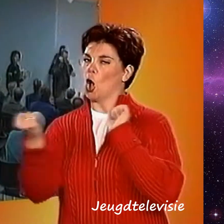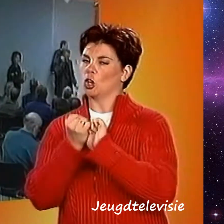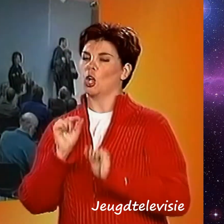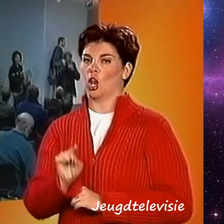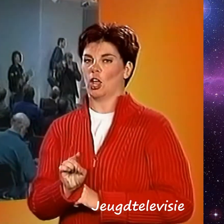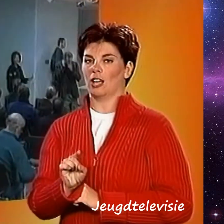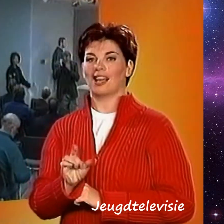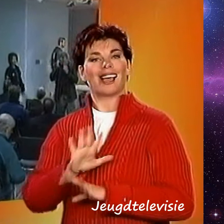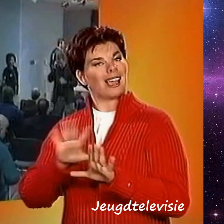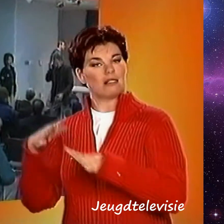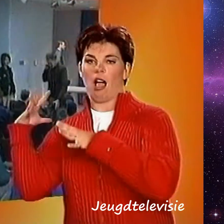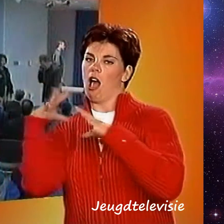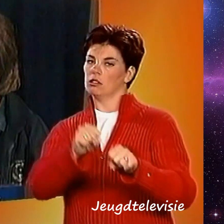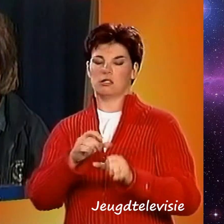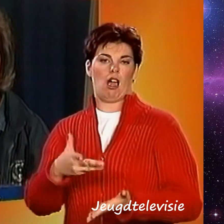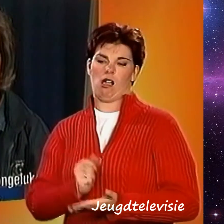dus geen aanslag.